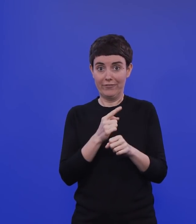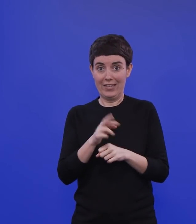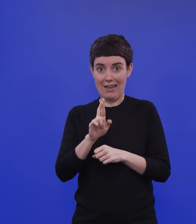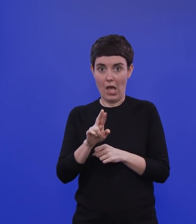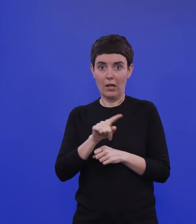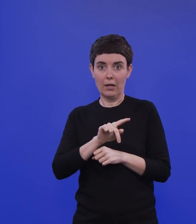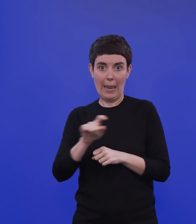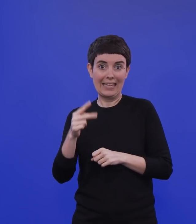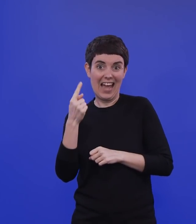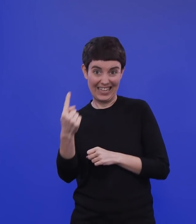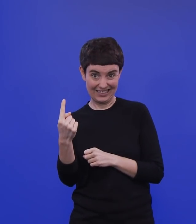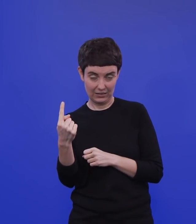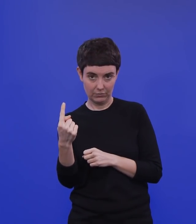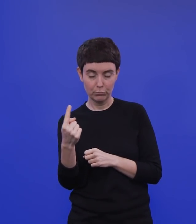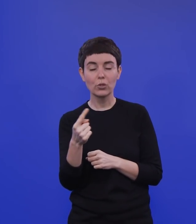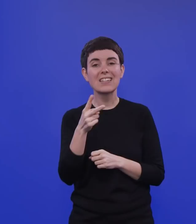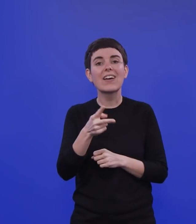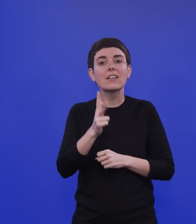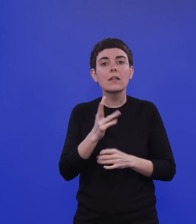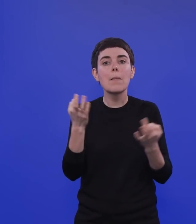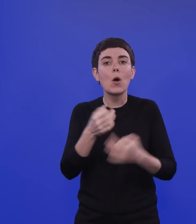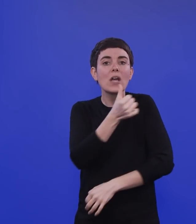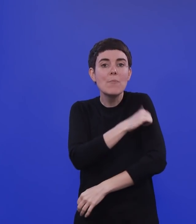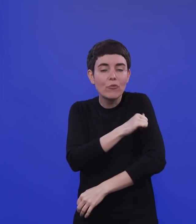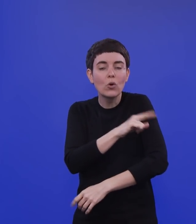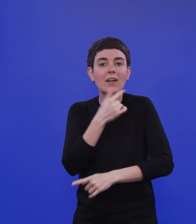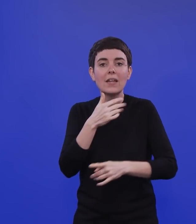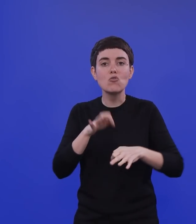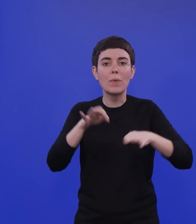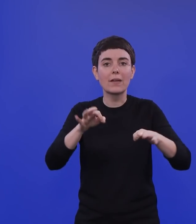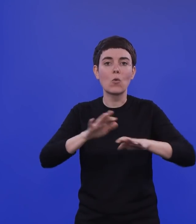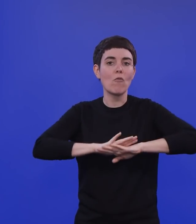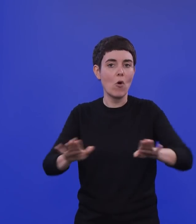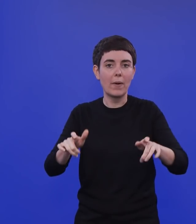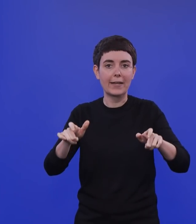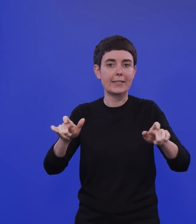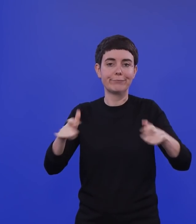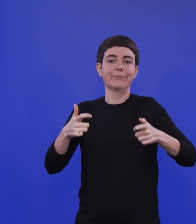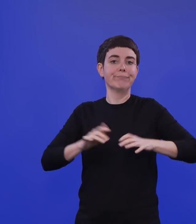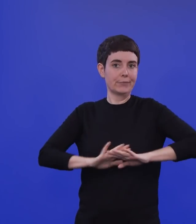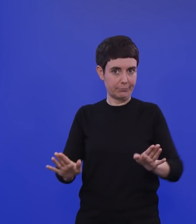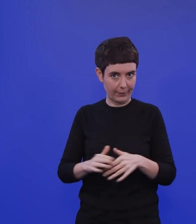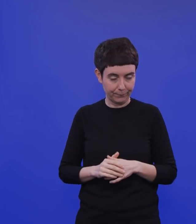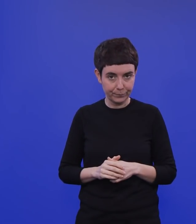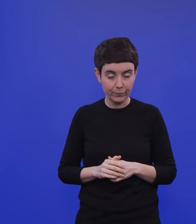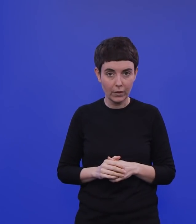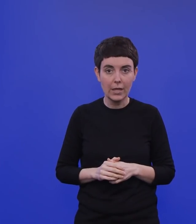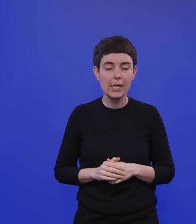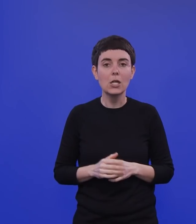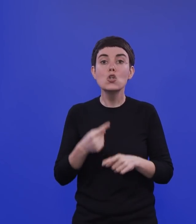Also müssen wir ja zwei Drittel impfen, dann können die das ja nicht mehr übertragen. Das ist schon alles so im Durchschnitt richtig, aber es spielen da